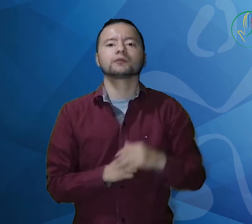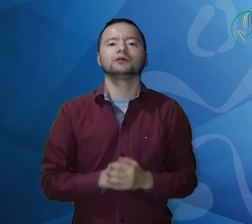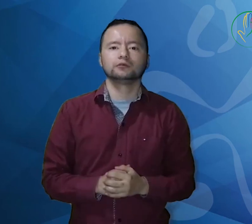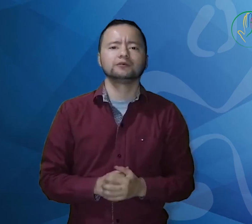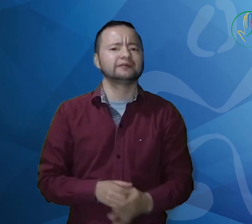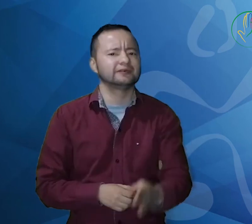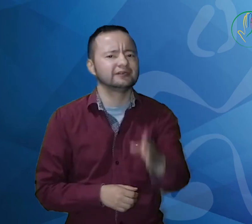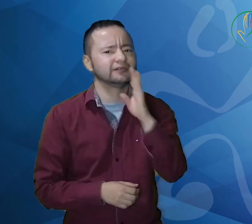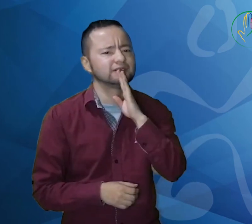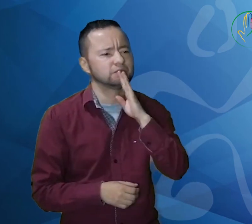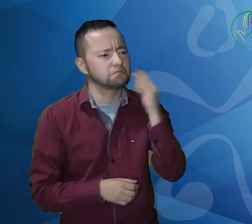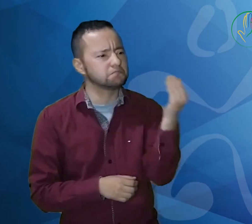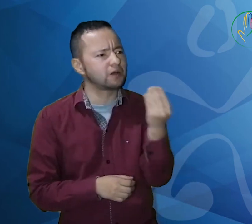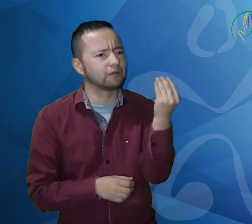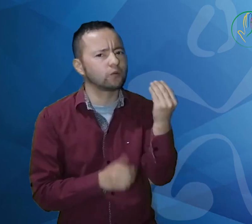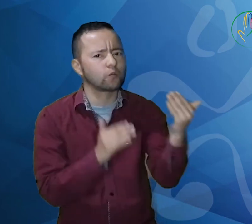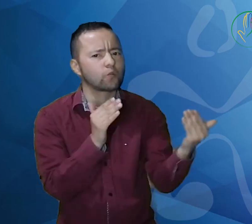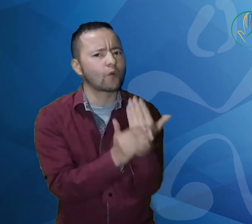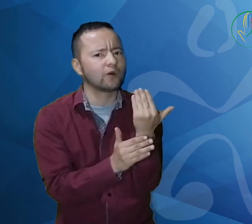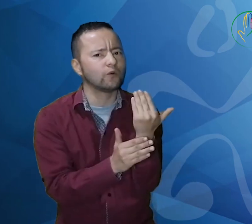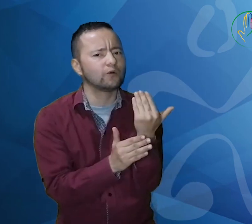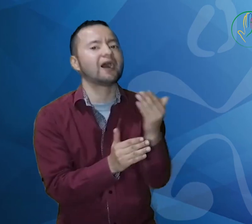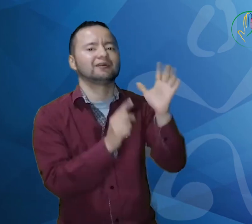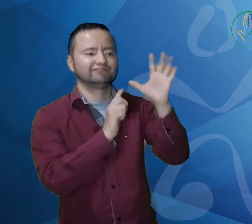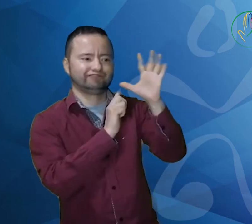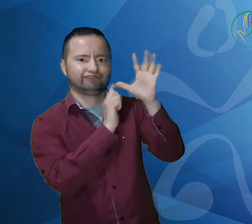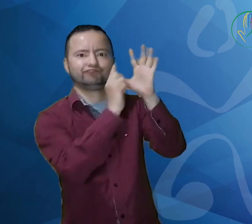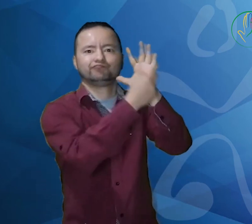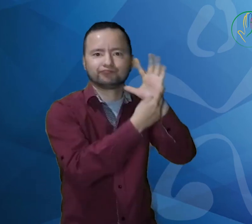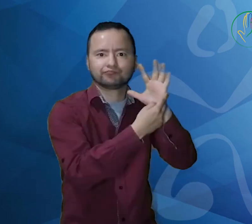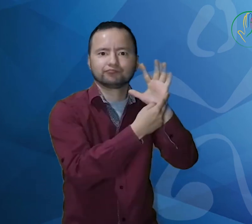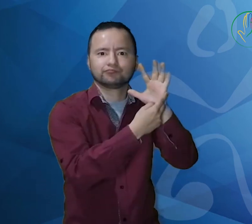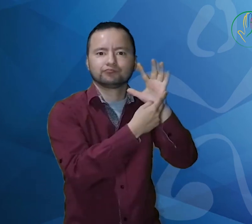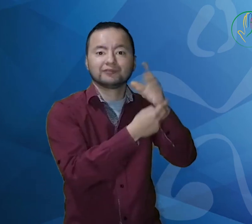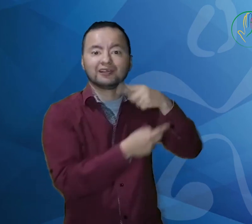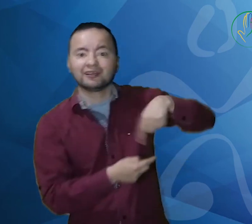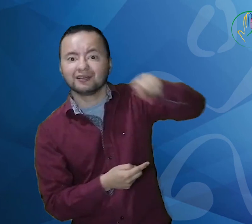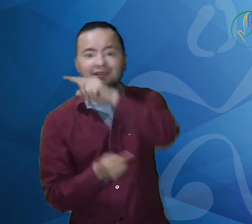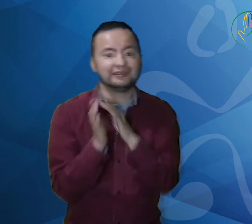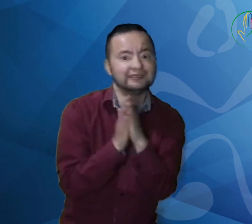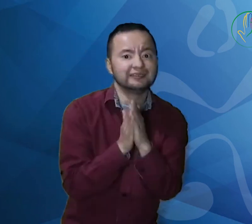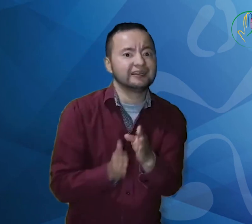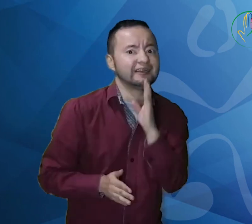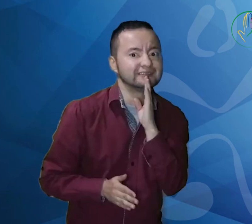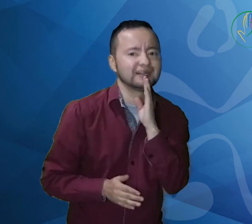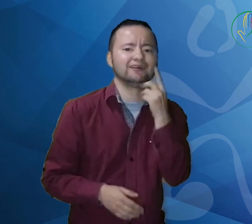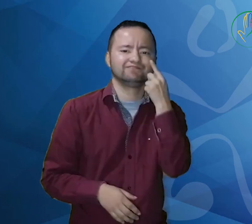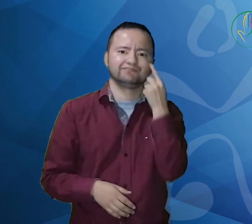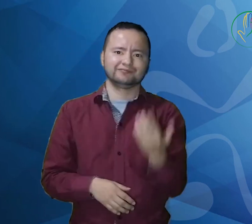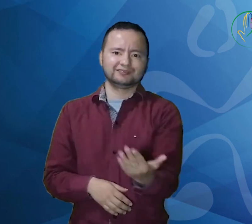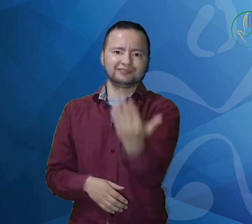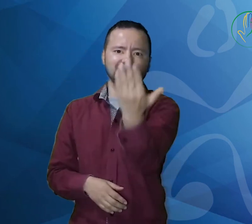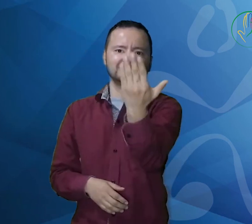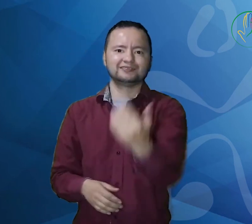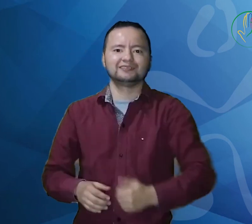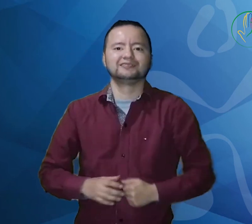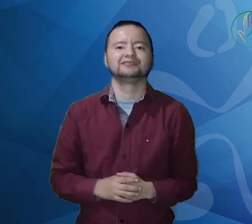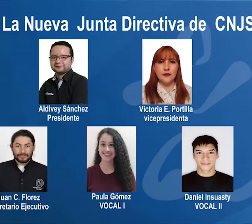¿Quiénes fueron los nuevos miembros elegidos? Seguro que están ansiosos en conocer sus nombres. Aquí están.